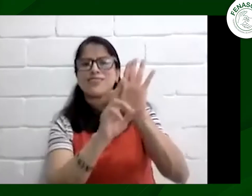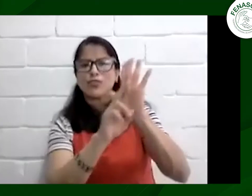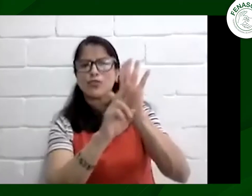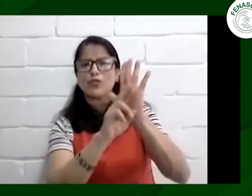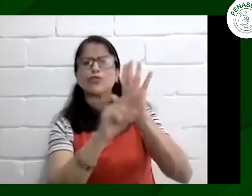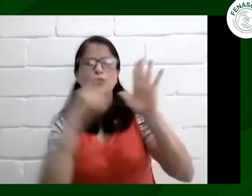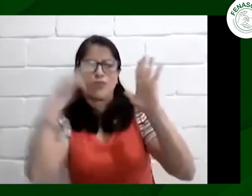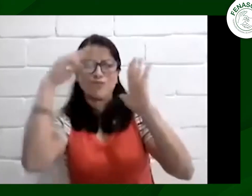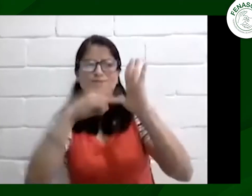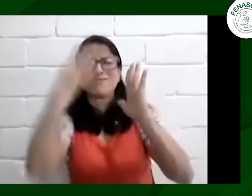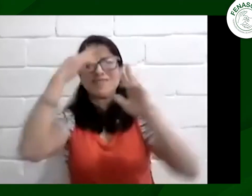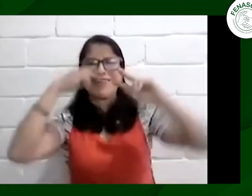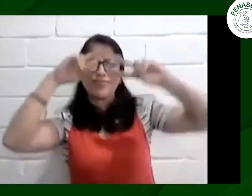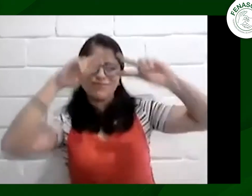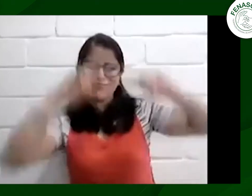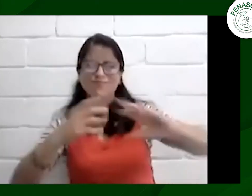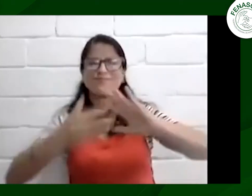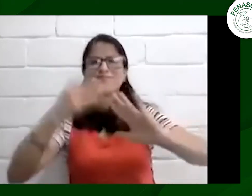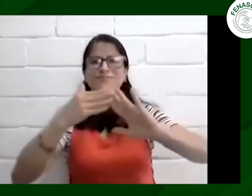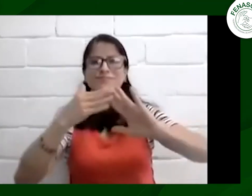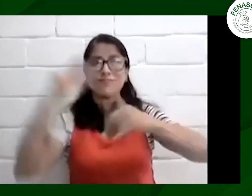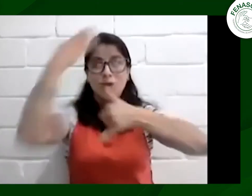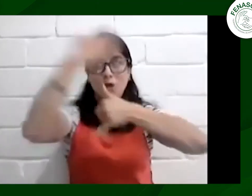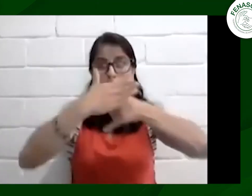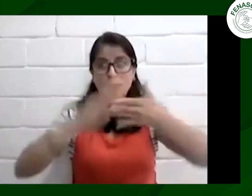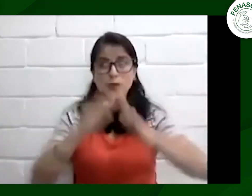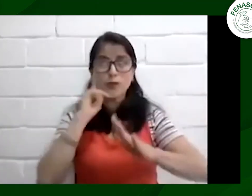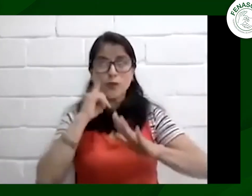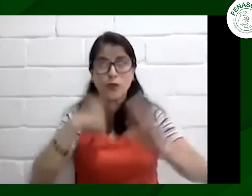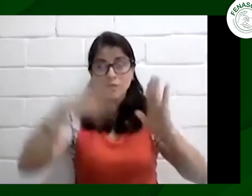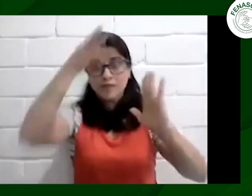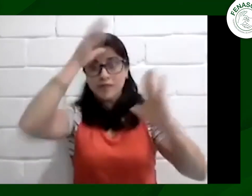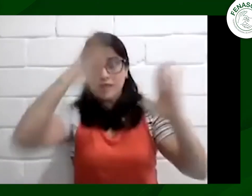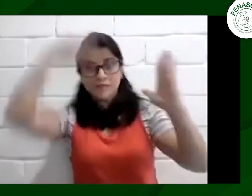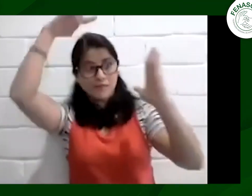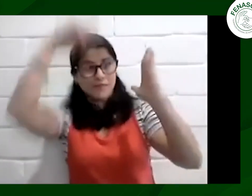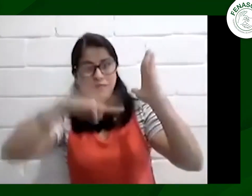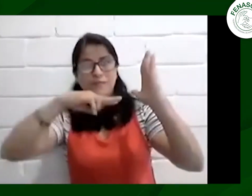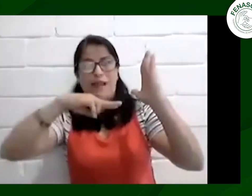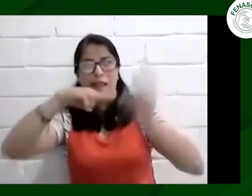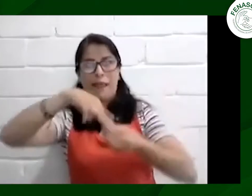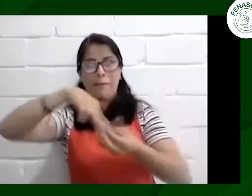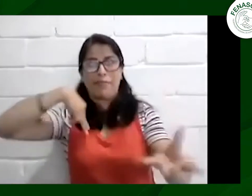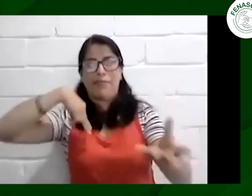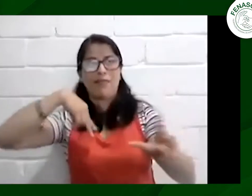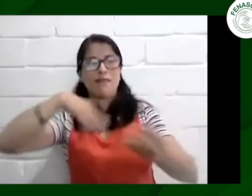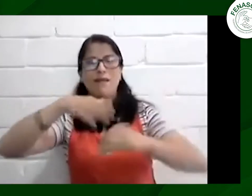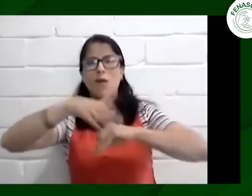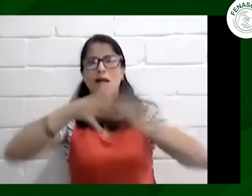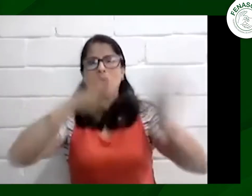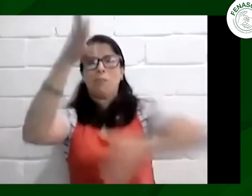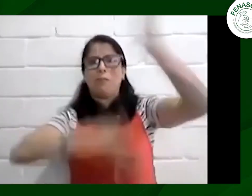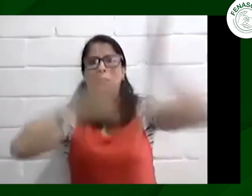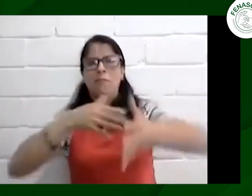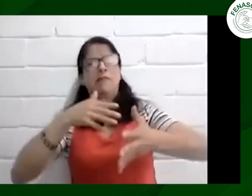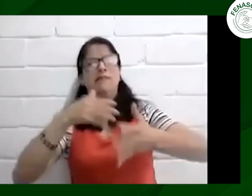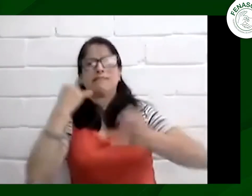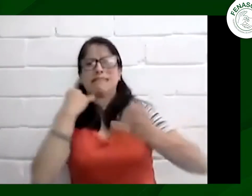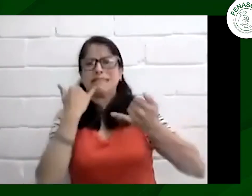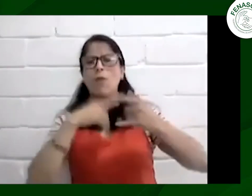sabemos que la federación tiene un gran bagaje en todo lo que tiene que ver con normas y legislación a nivel nacional nosotros no